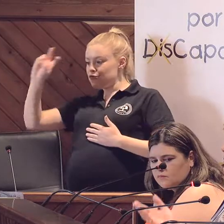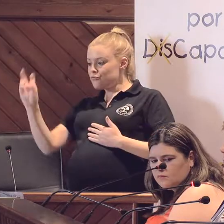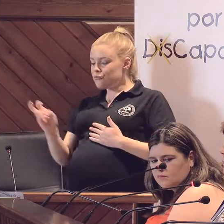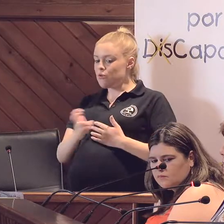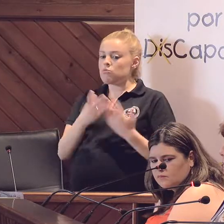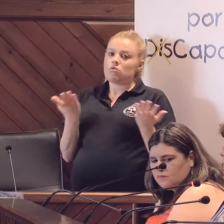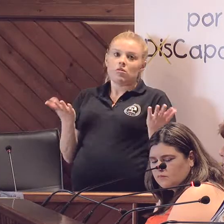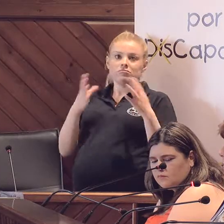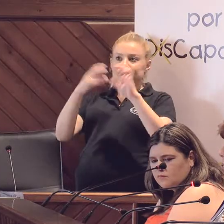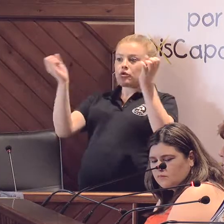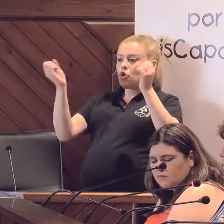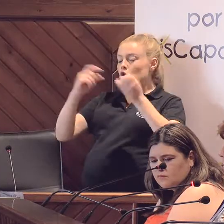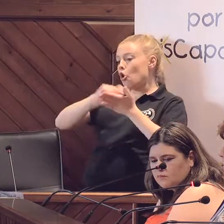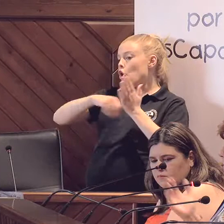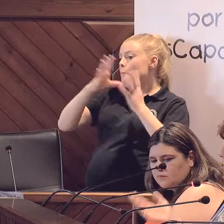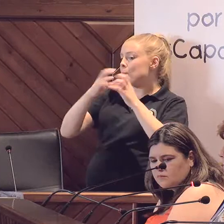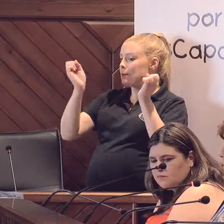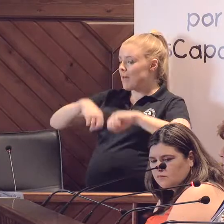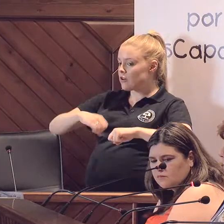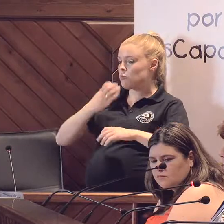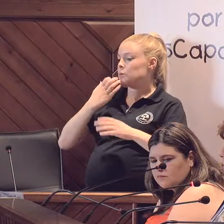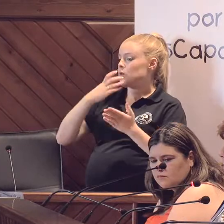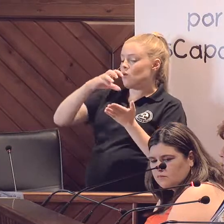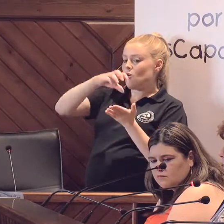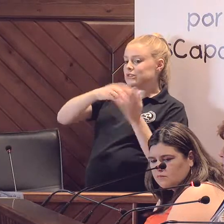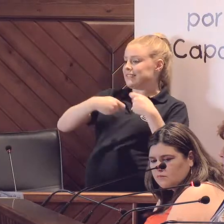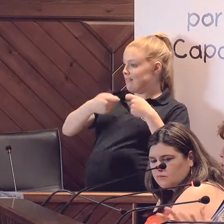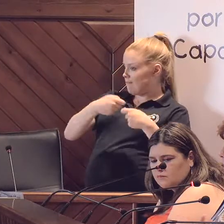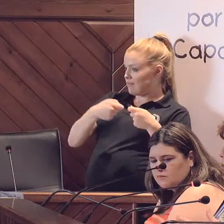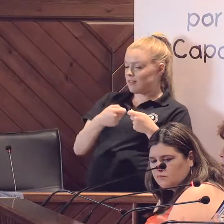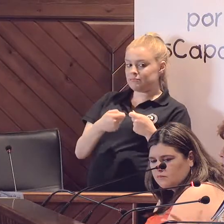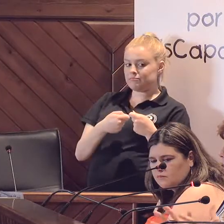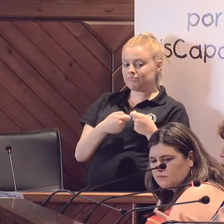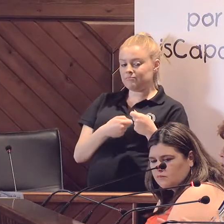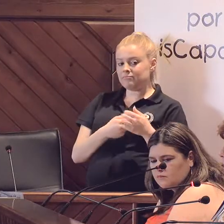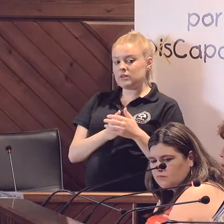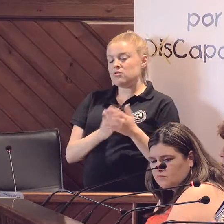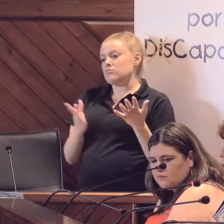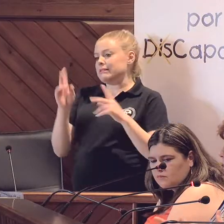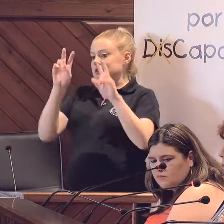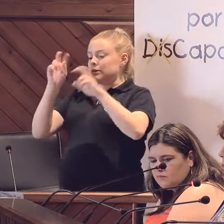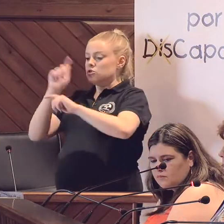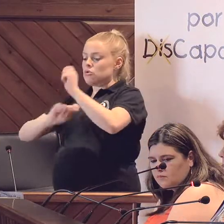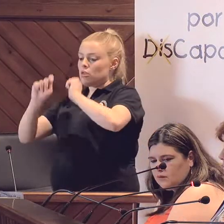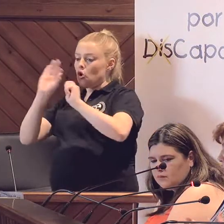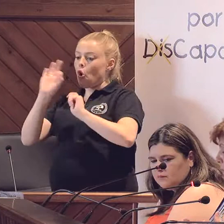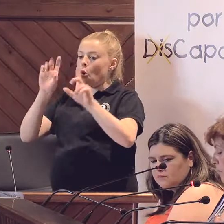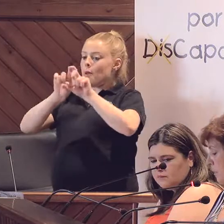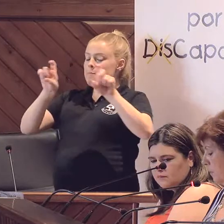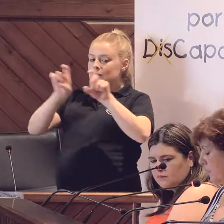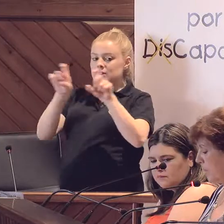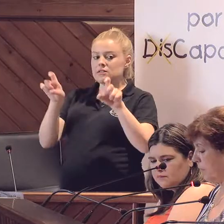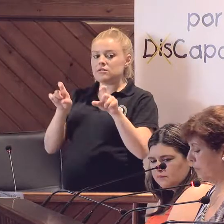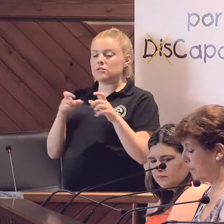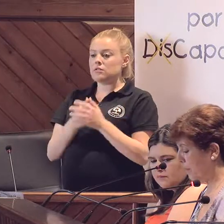través de convenios con los comercios, tanto el tejido asociativo como el tejido empresarial, pues